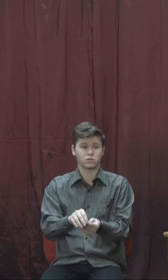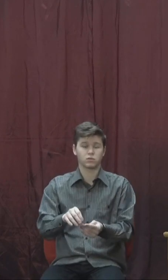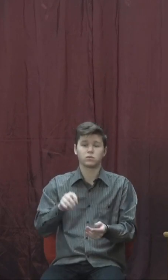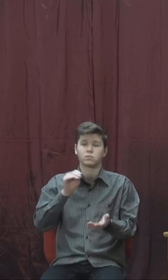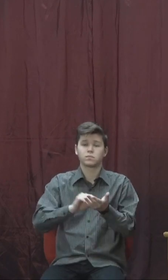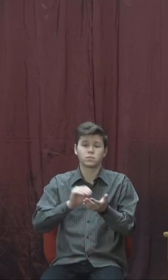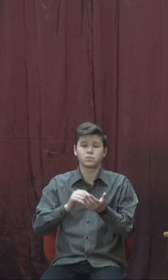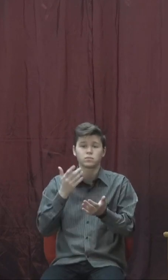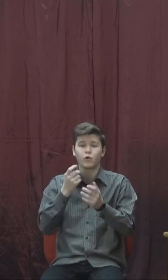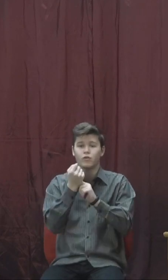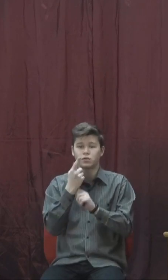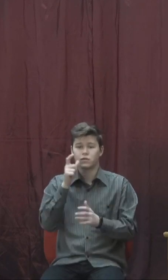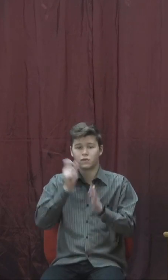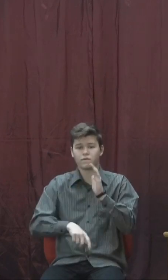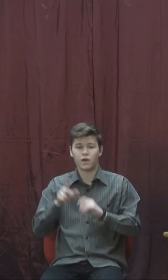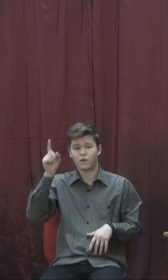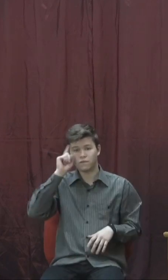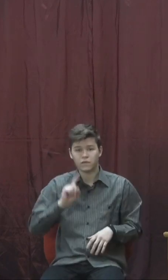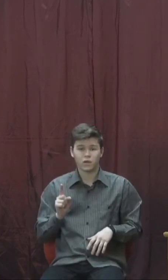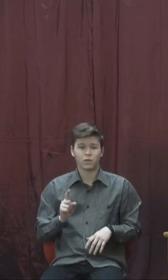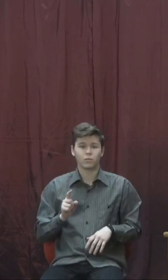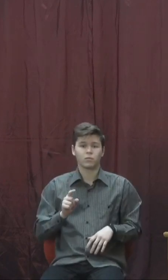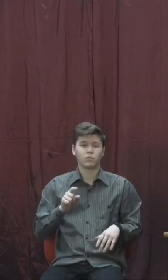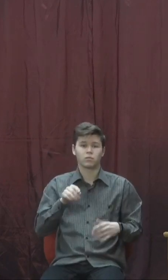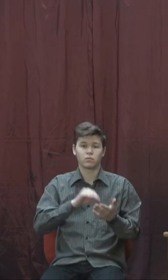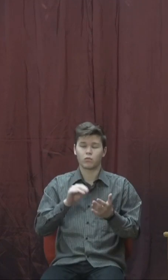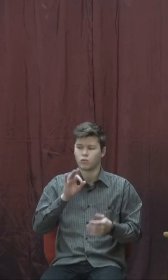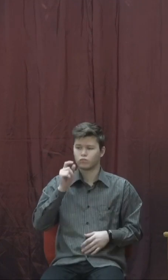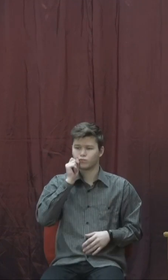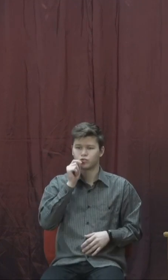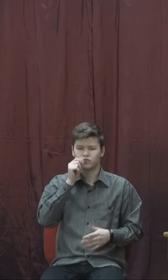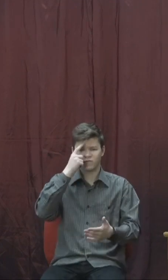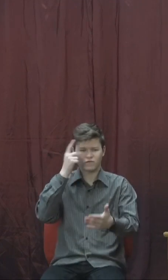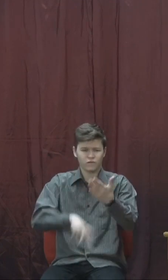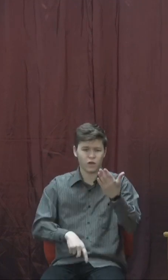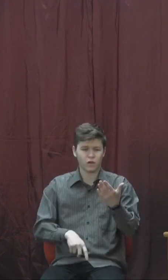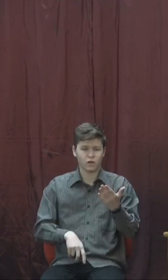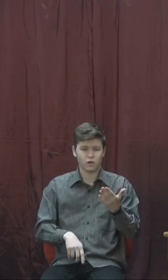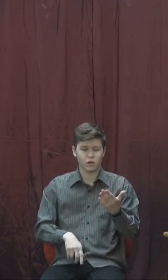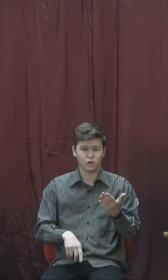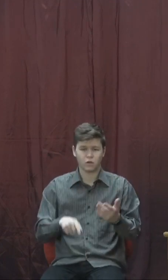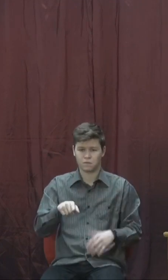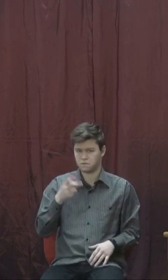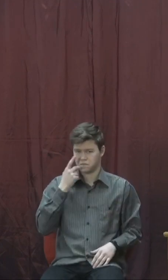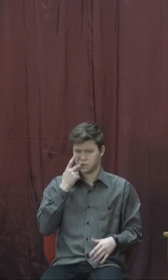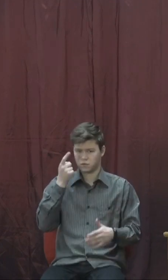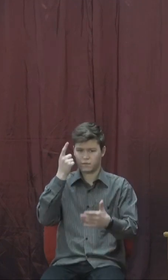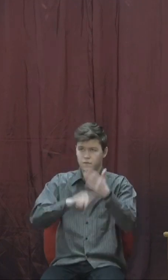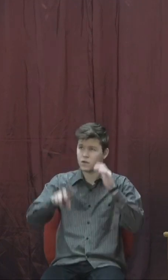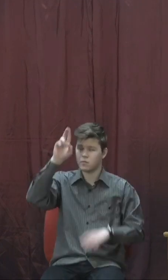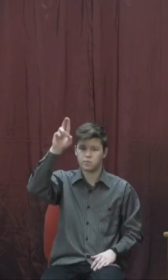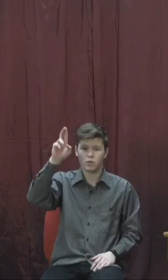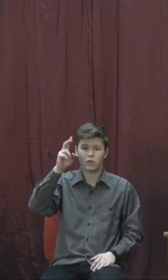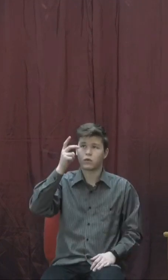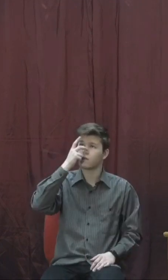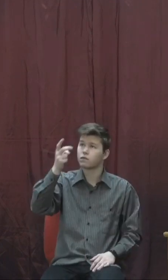втрачали своїх дітей, або життя їхні обривалося. Але вони мали надію і бачили свою